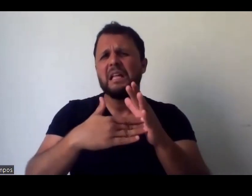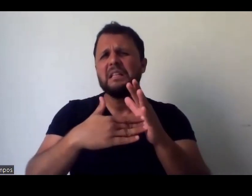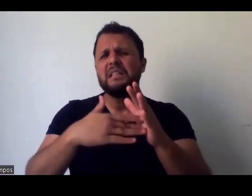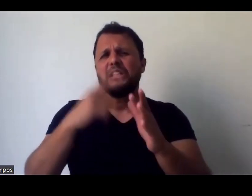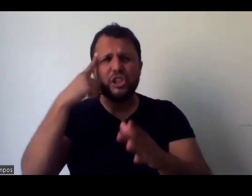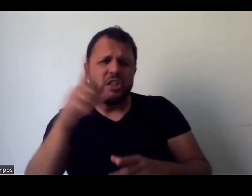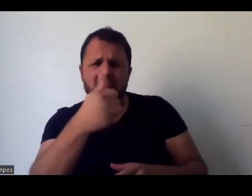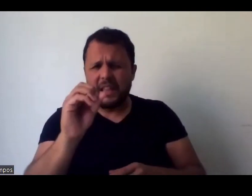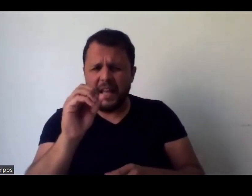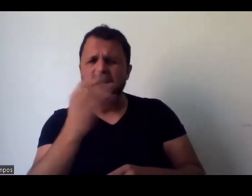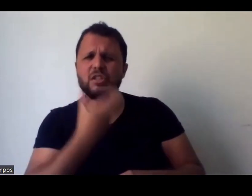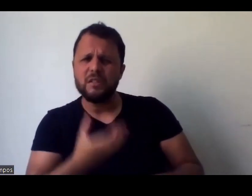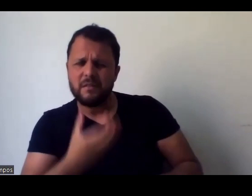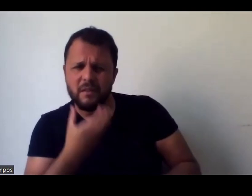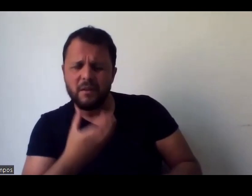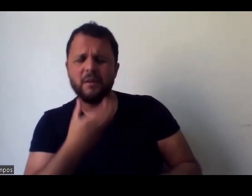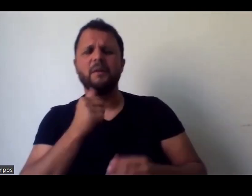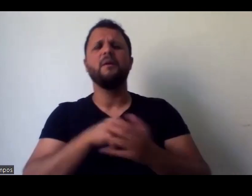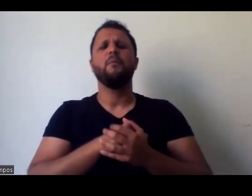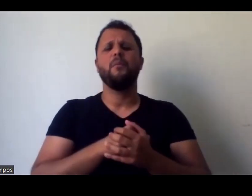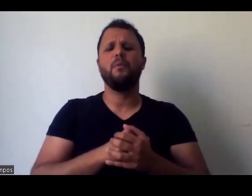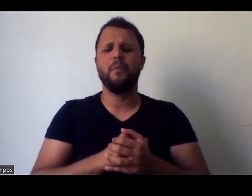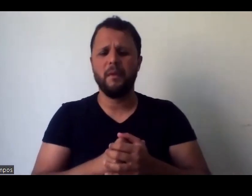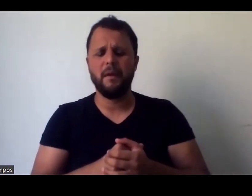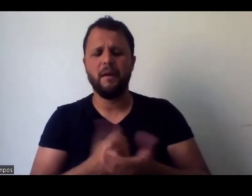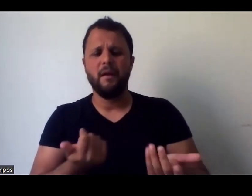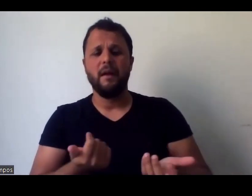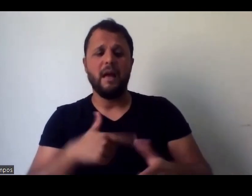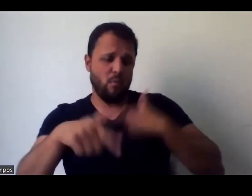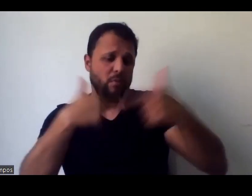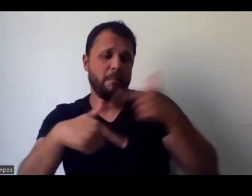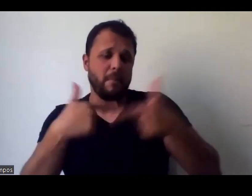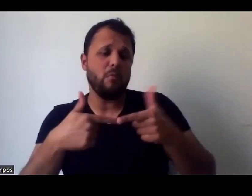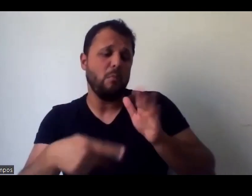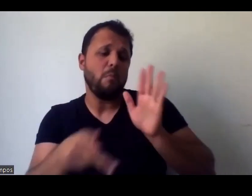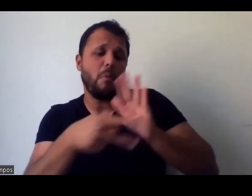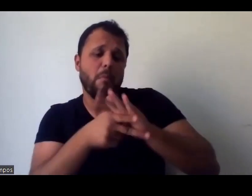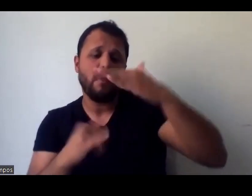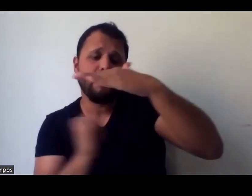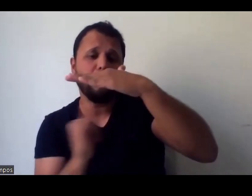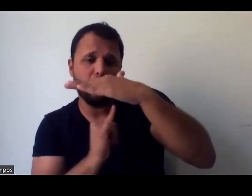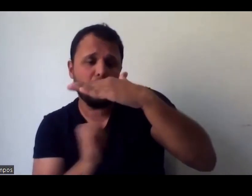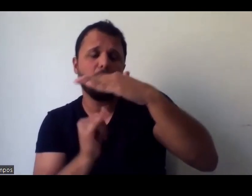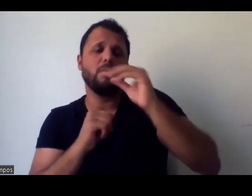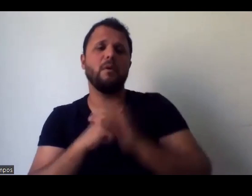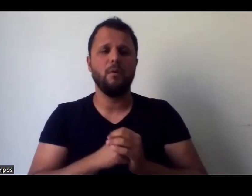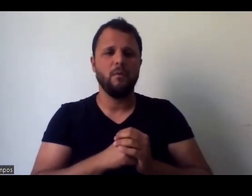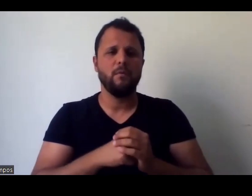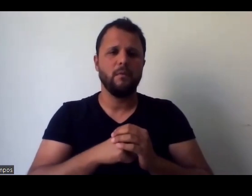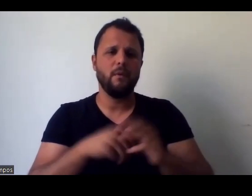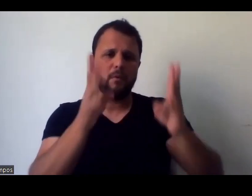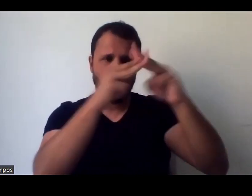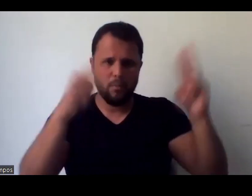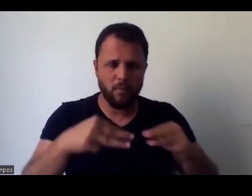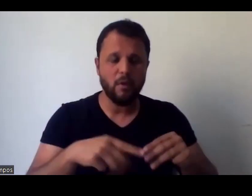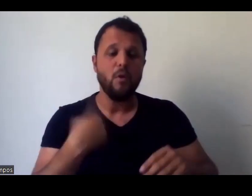chega aquela coisa de fim de ano, é trabalho institucional feito para um museu, né? E, enfim, a divulgação é algo deles, na ocasião a